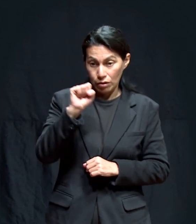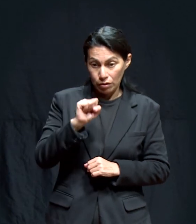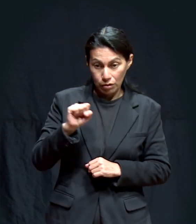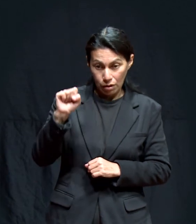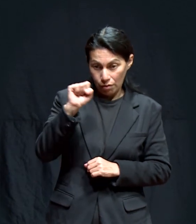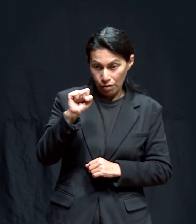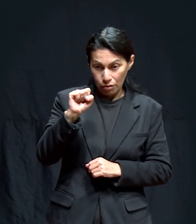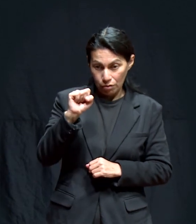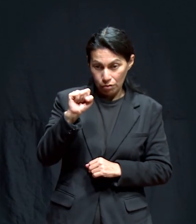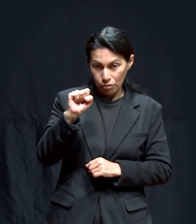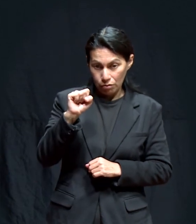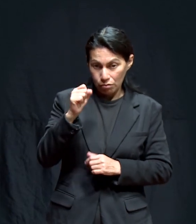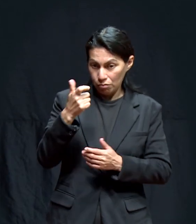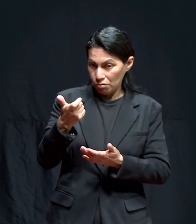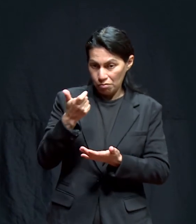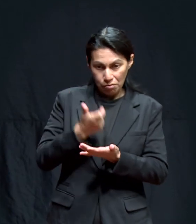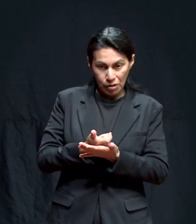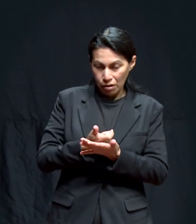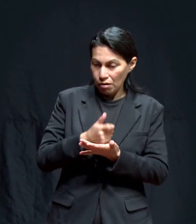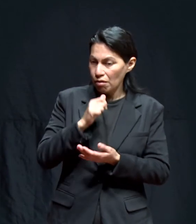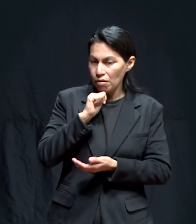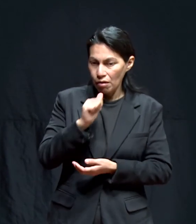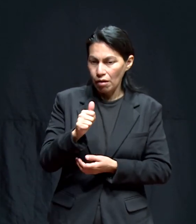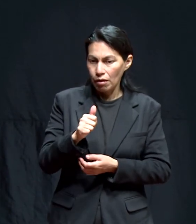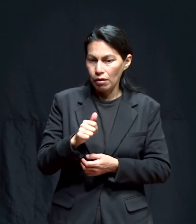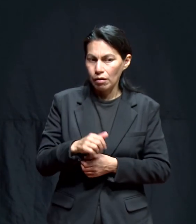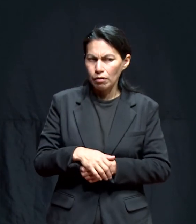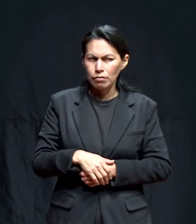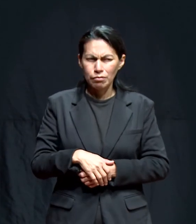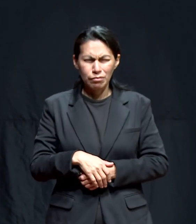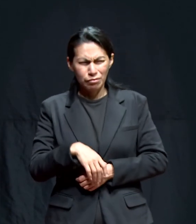Y no, vengo el sábado, le digo, no me lo pague.